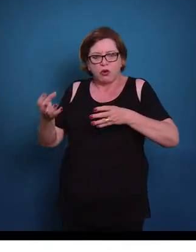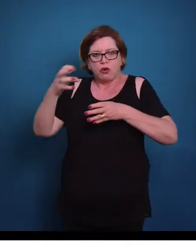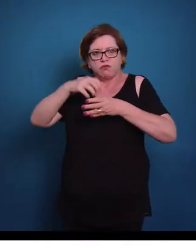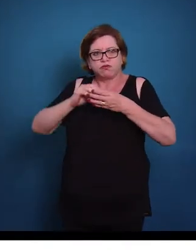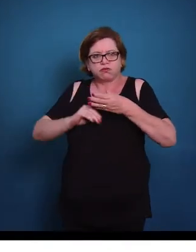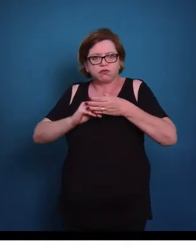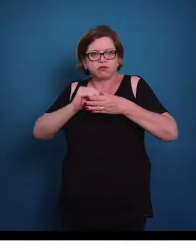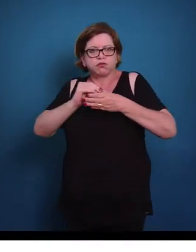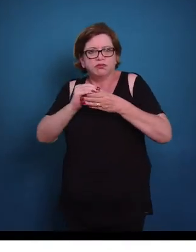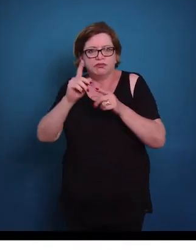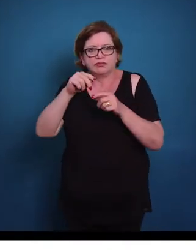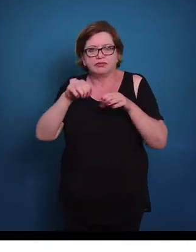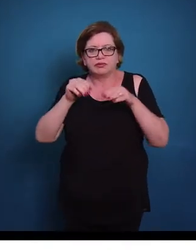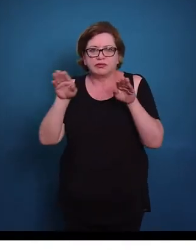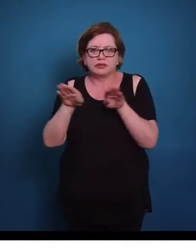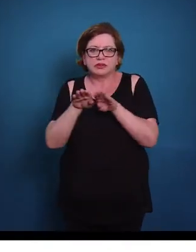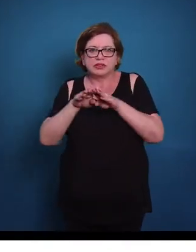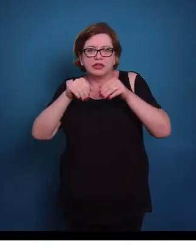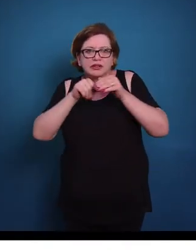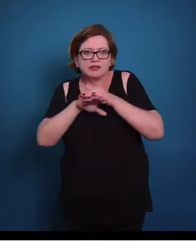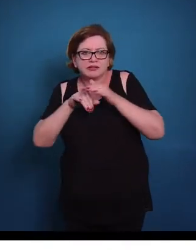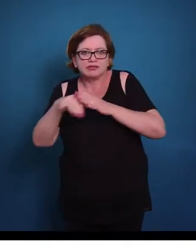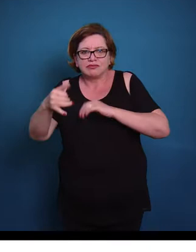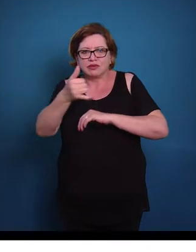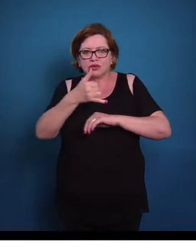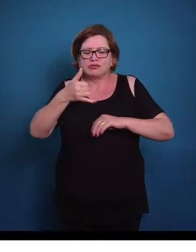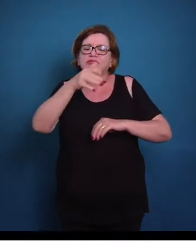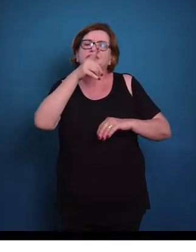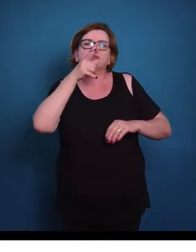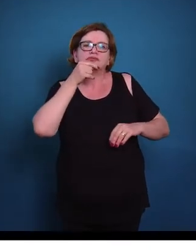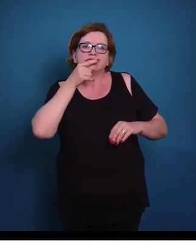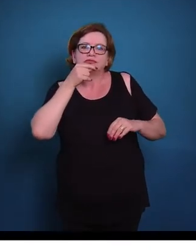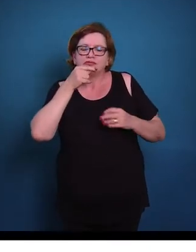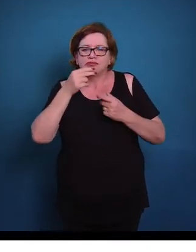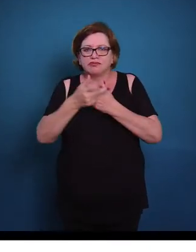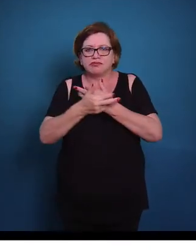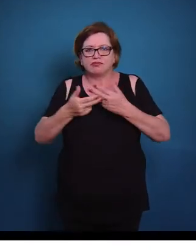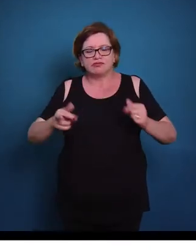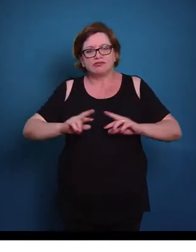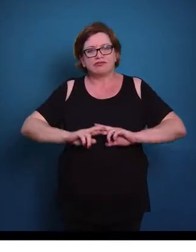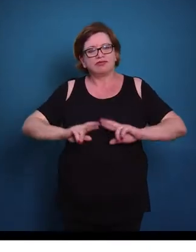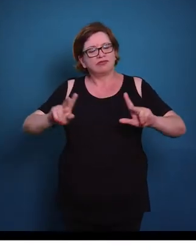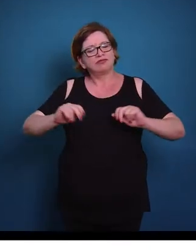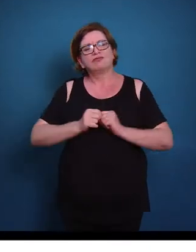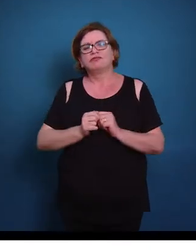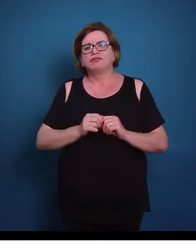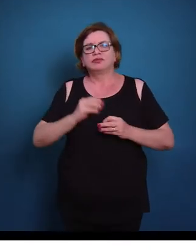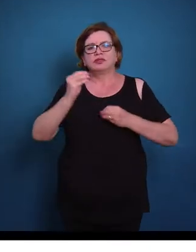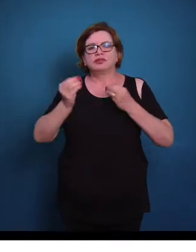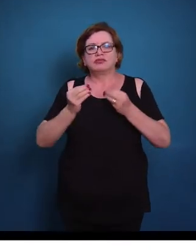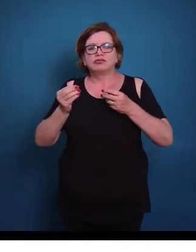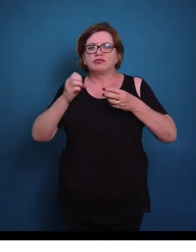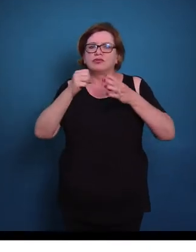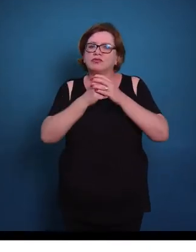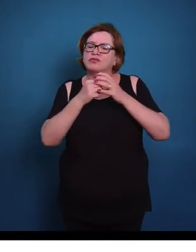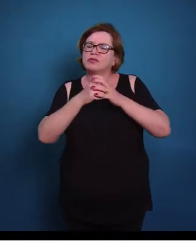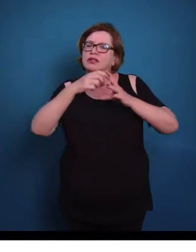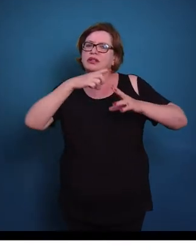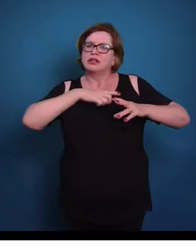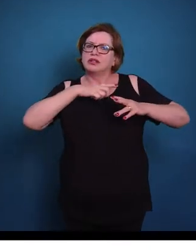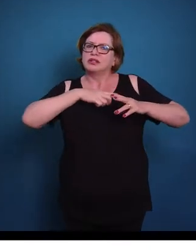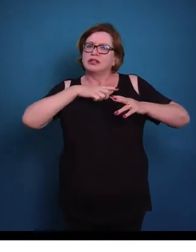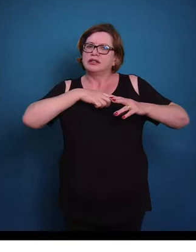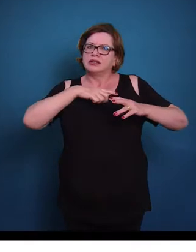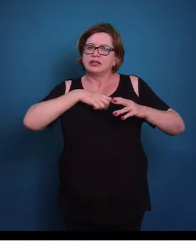e o armazenamento como gordura, água e eletrólitos. Então quais são as células que compõem esse tecido? Então